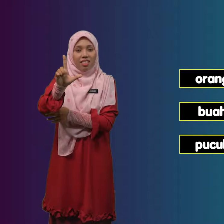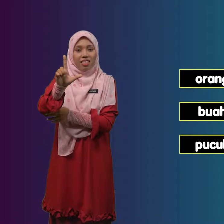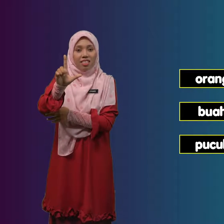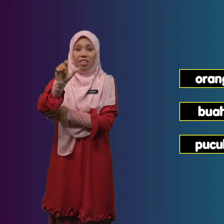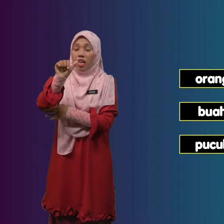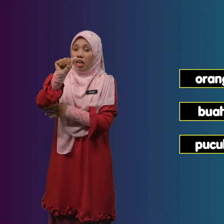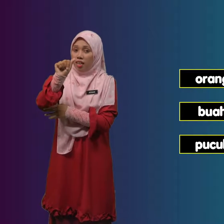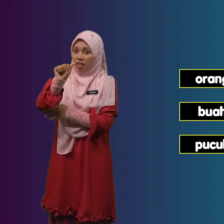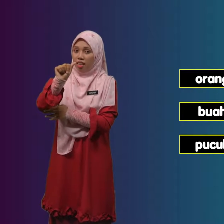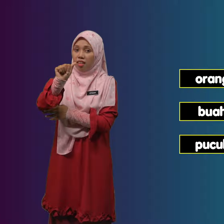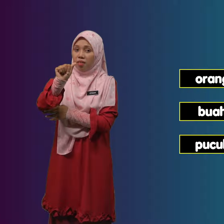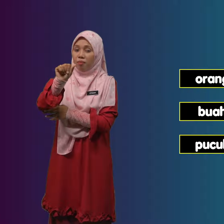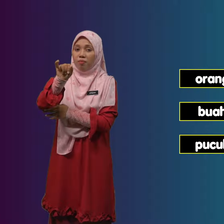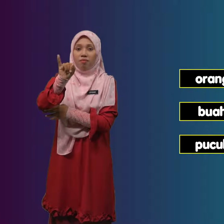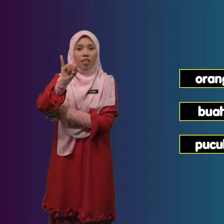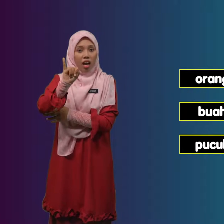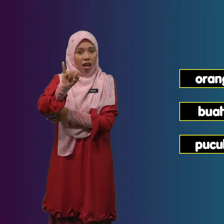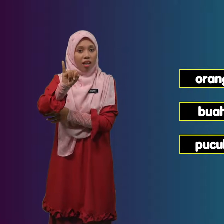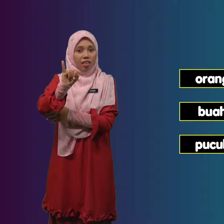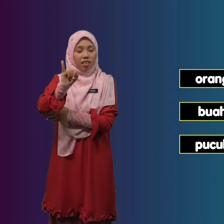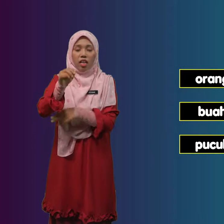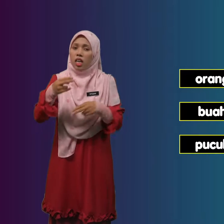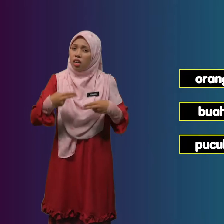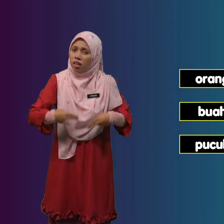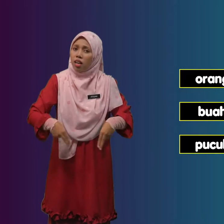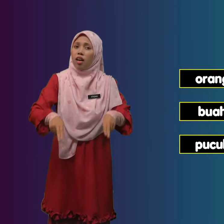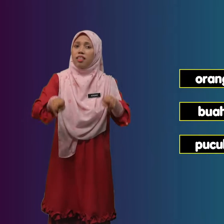E Ai Helai